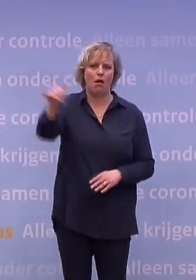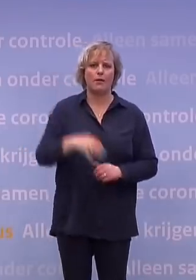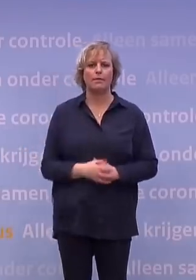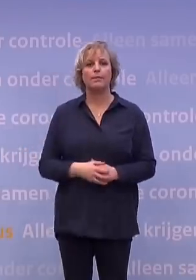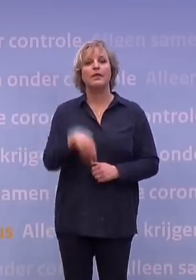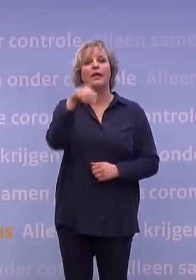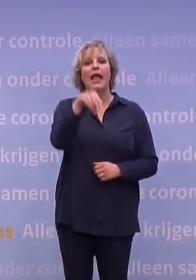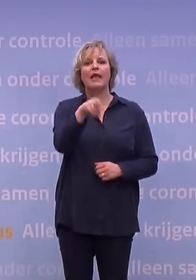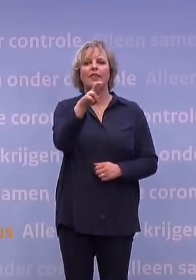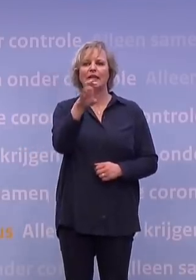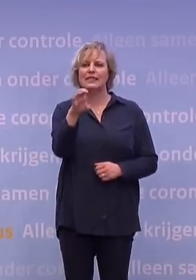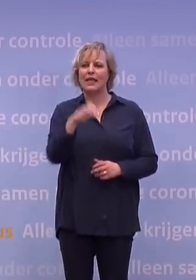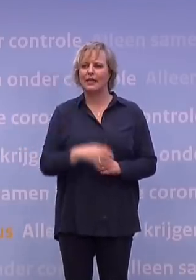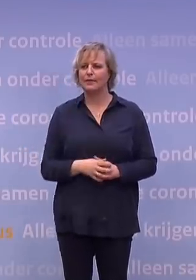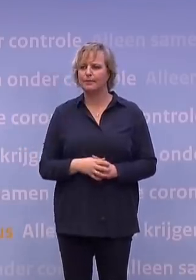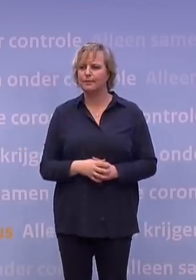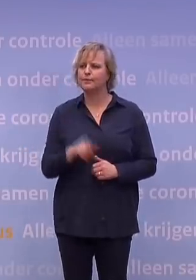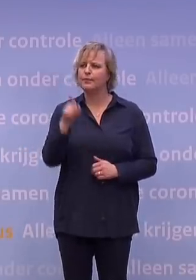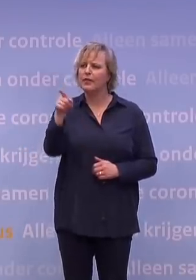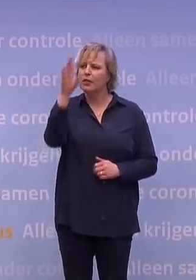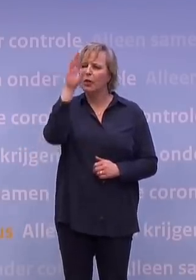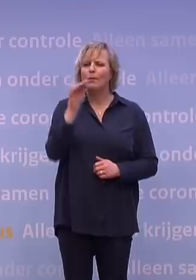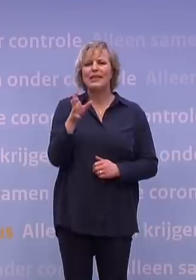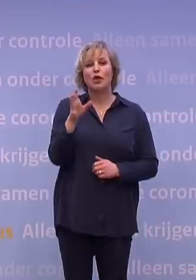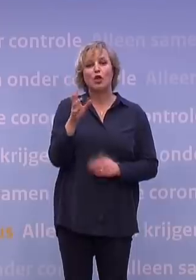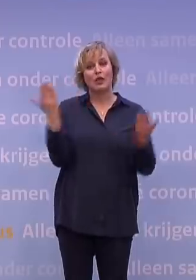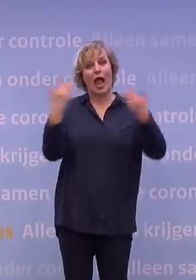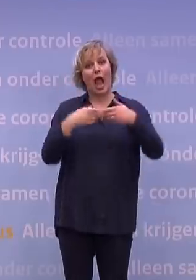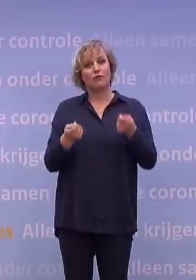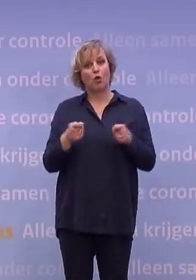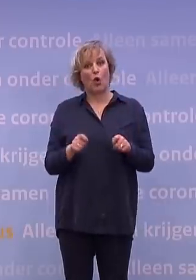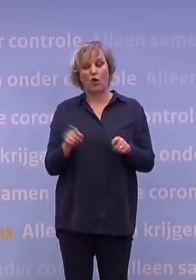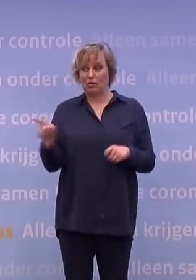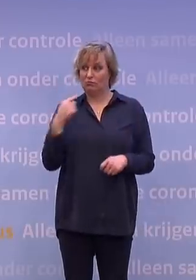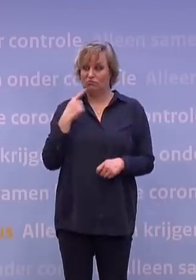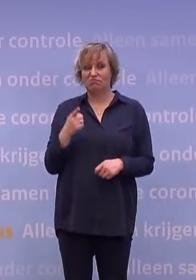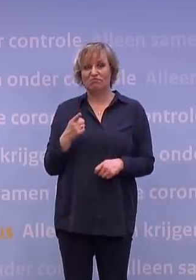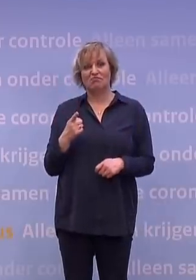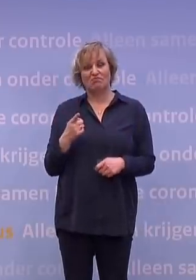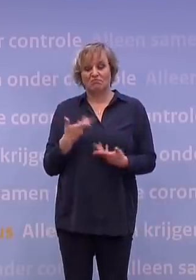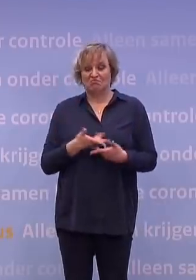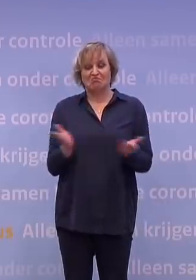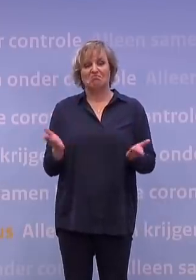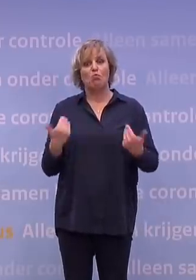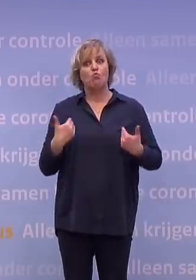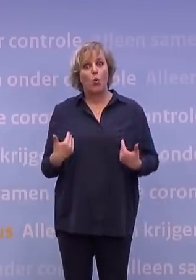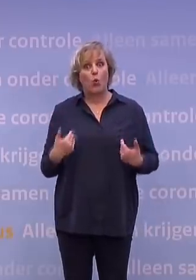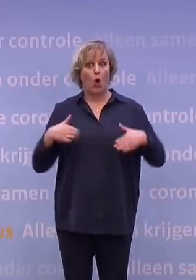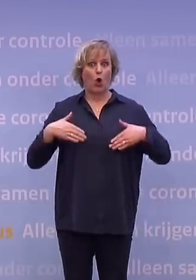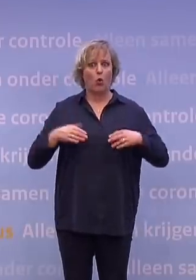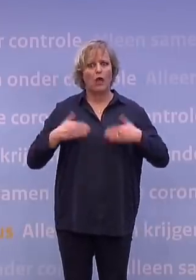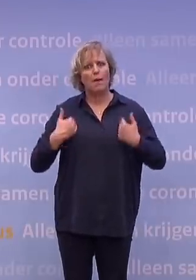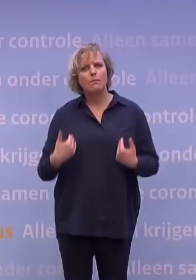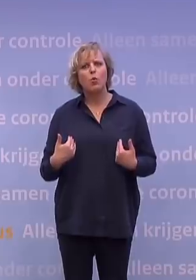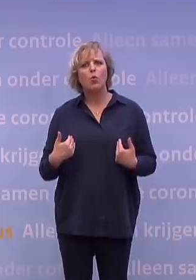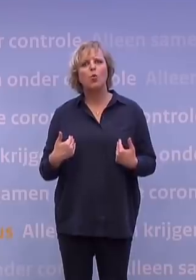NRC, aansluitend nieuwsuur. Meneer Rutte nog over de avondklok. U zei, in Nederland zijn corona moe. De avondklok is misschien wel de grootste vrijheidsbeperkende maatregel die u in deze